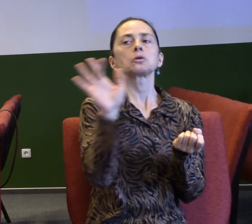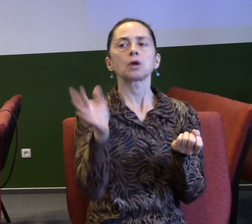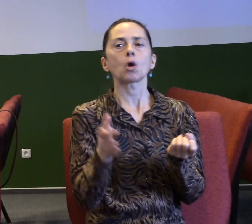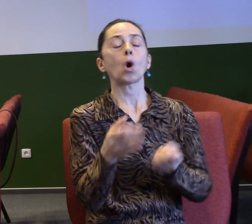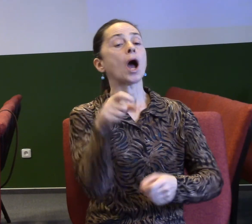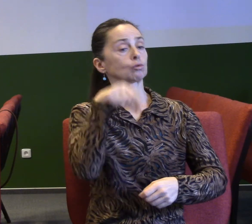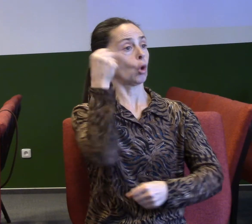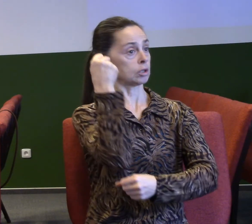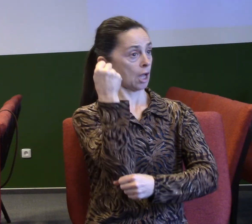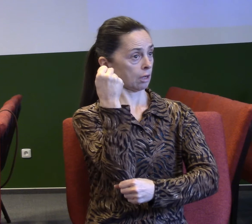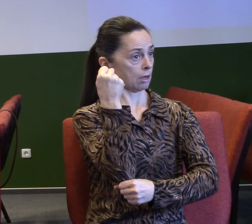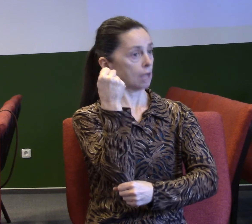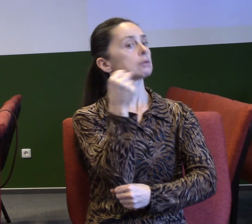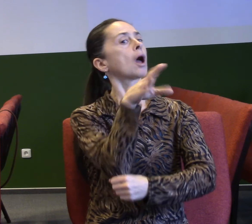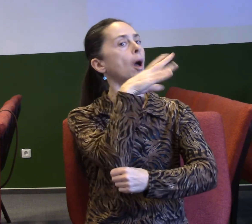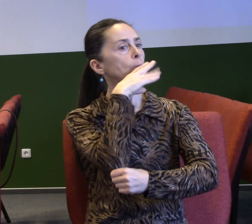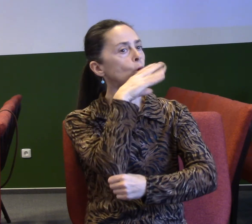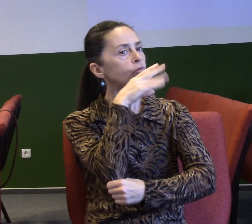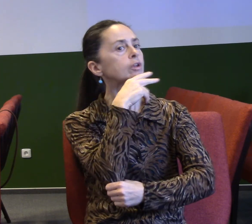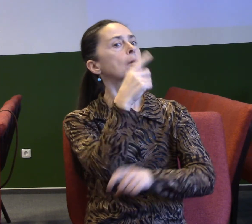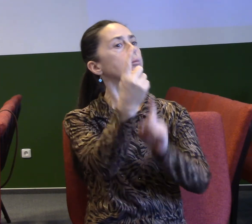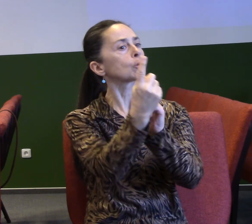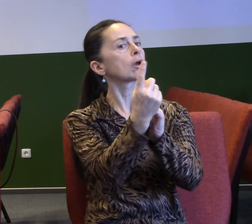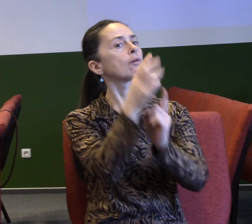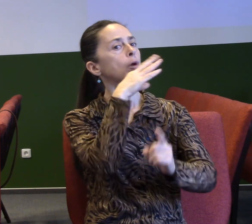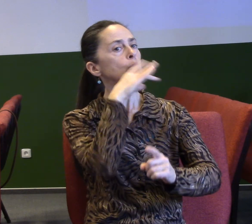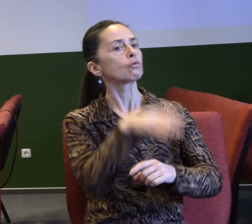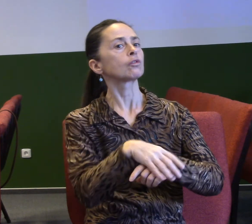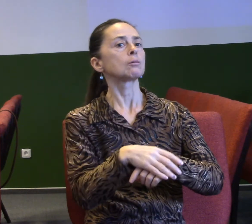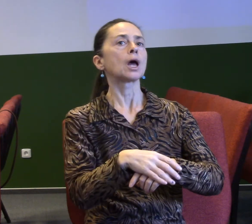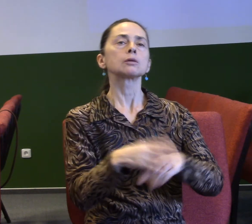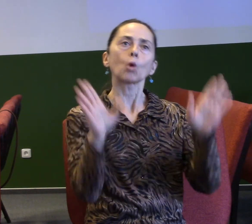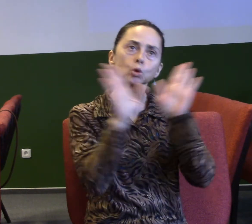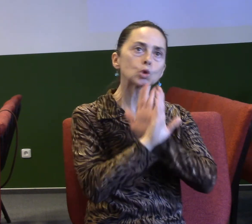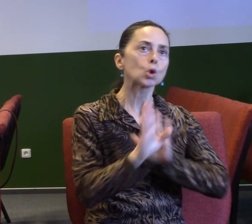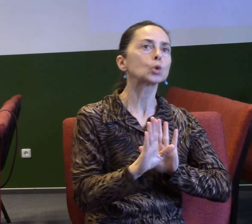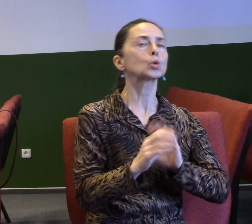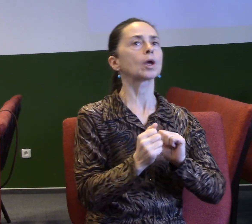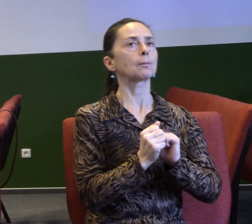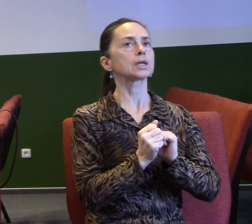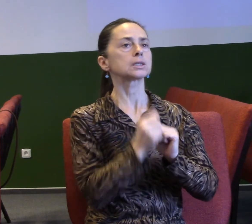Na základě toho máme emoce. Na základě toho děláme rozhodnutí. Na základě toho se díváme na lidi.